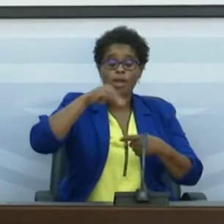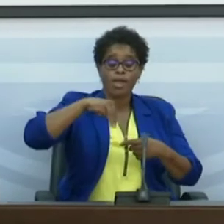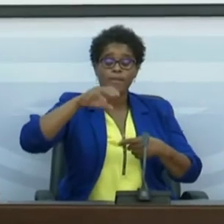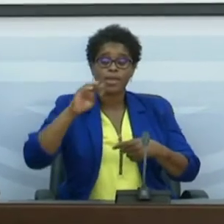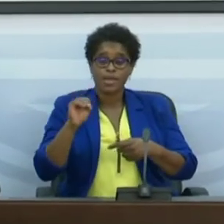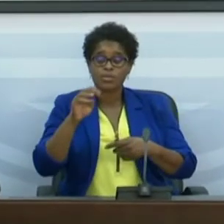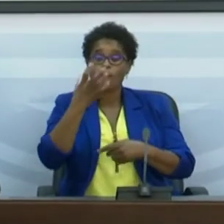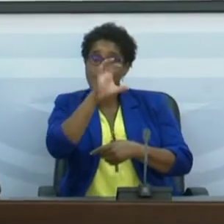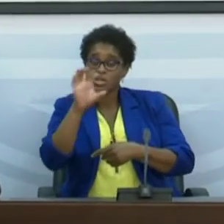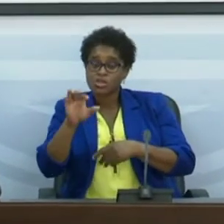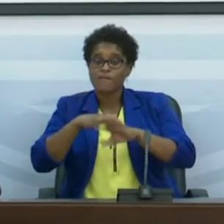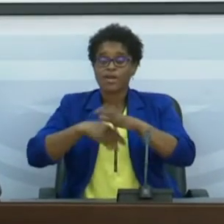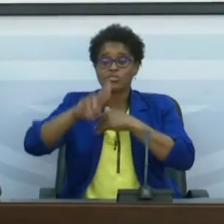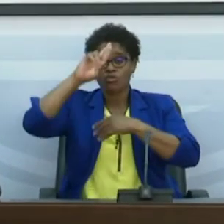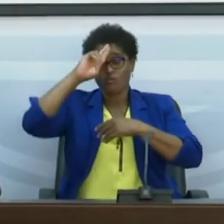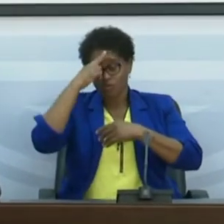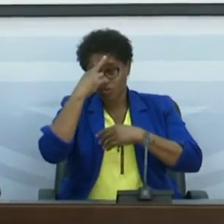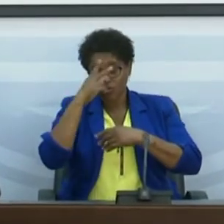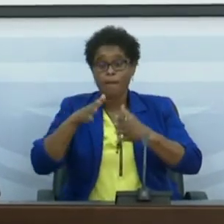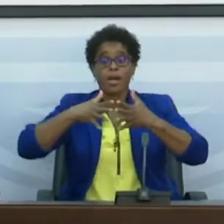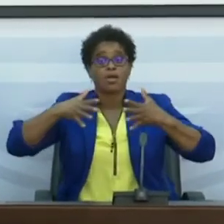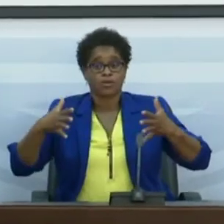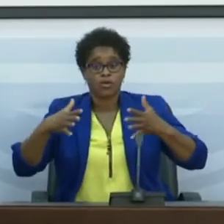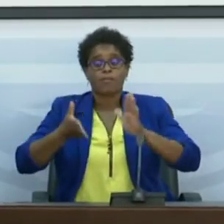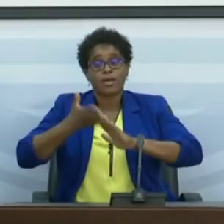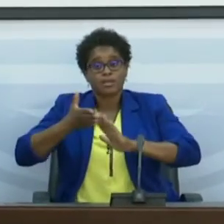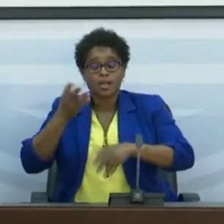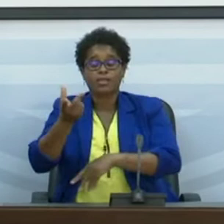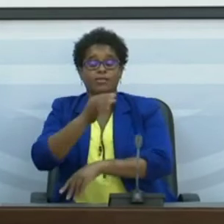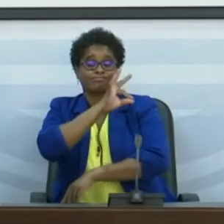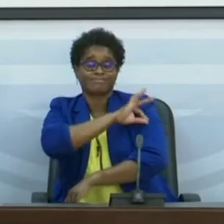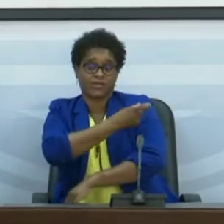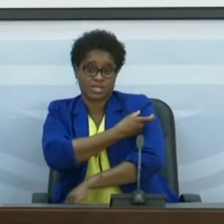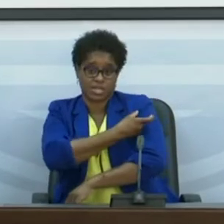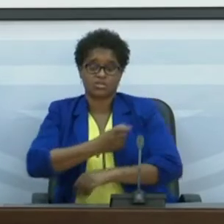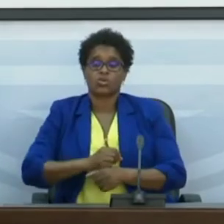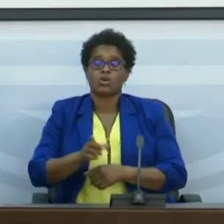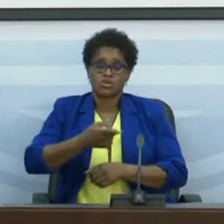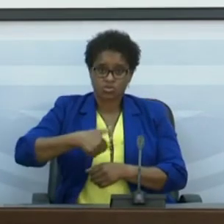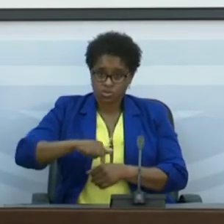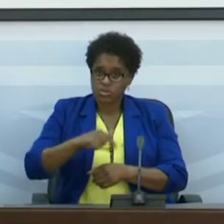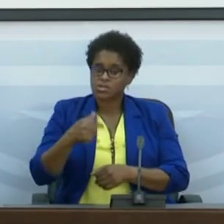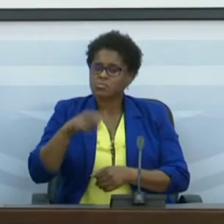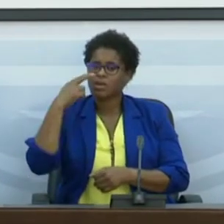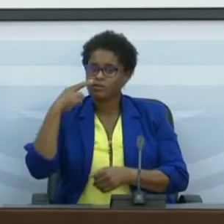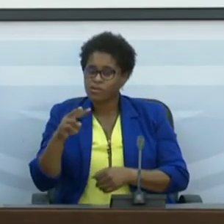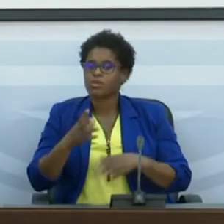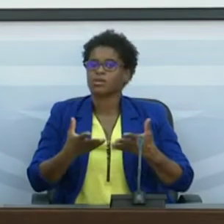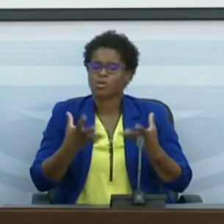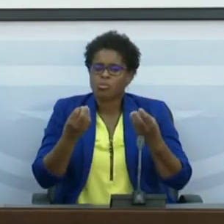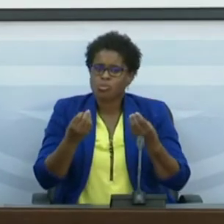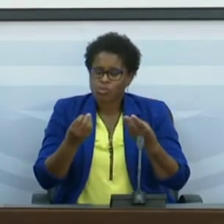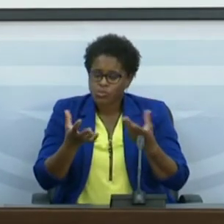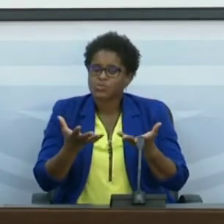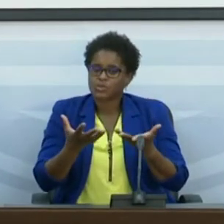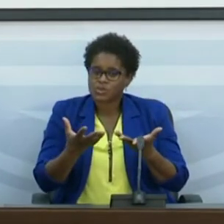maior no sentido de acelerar a vacinação. Nós temos estado a constatar com muita